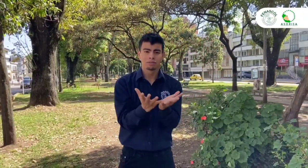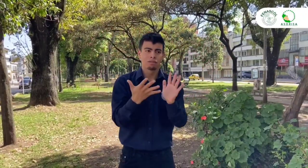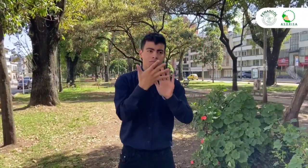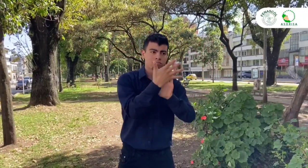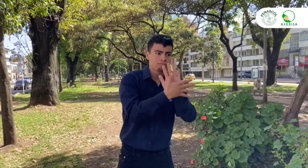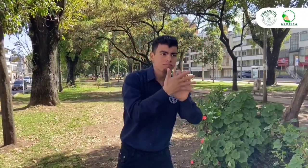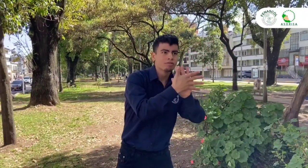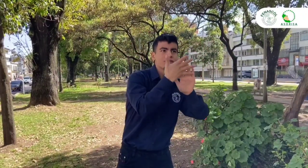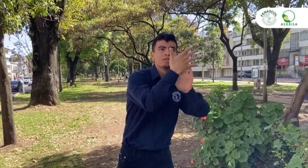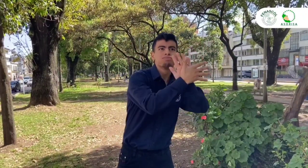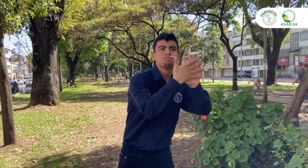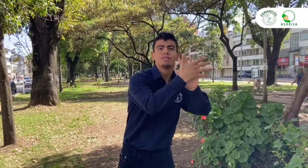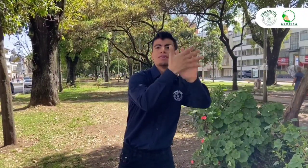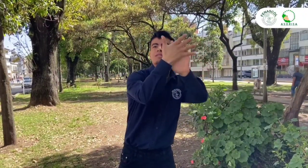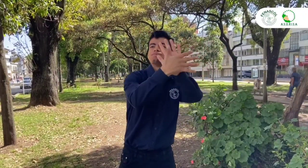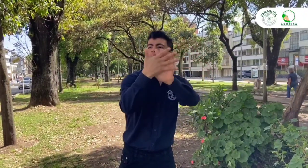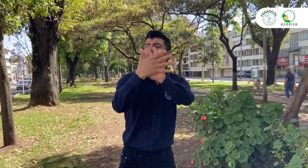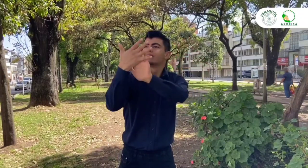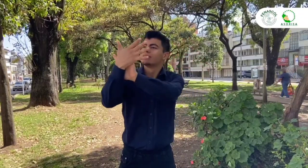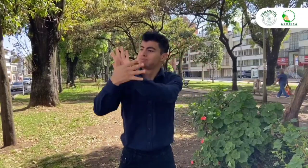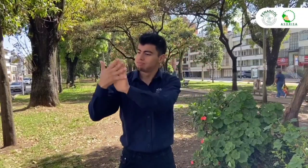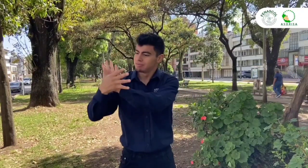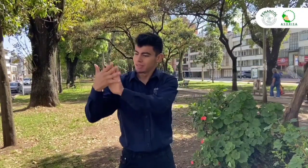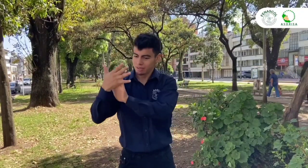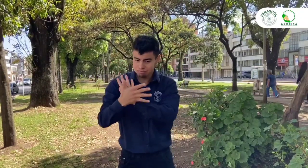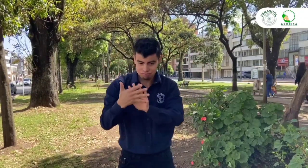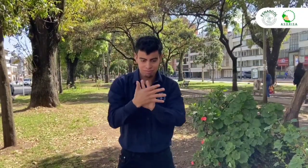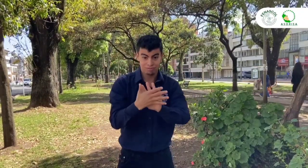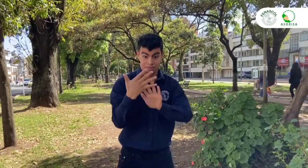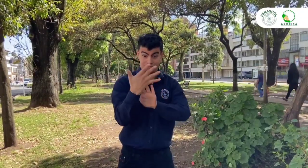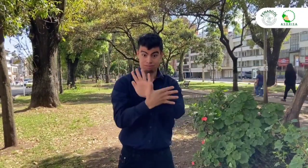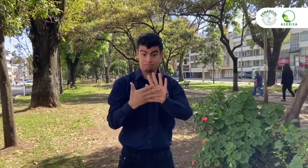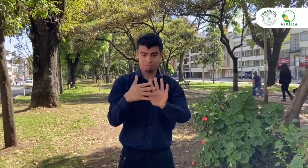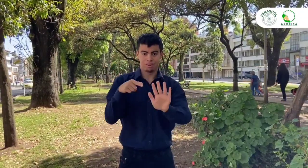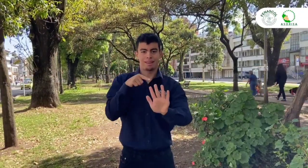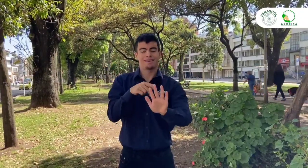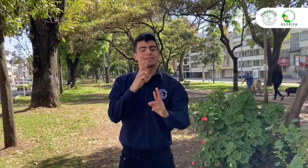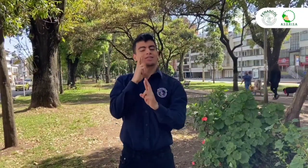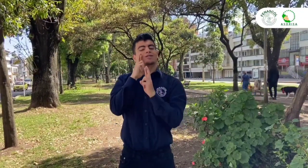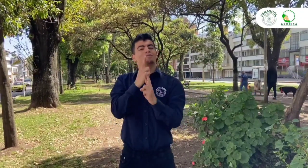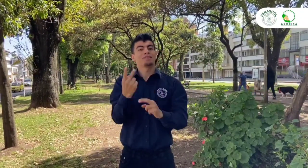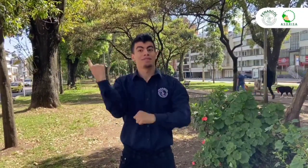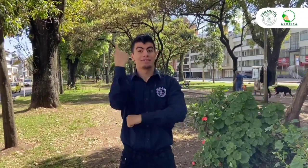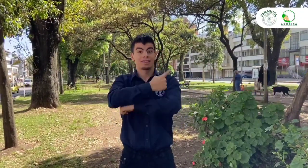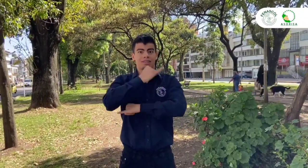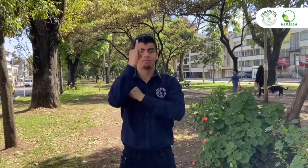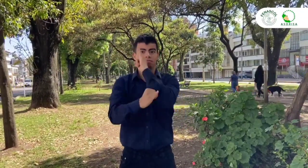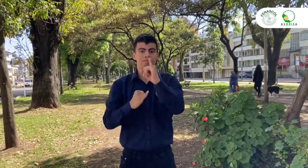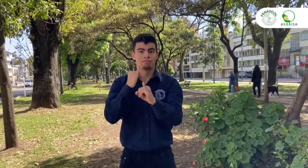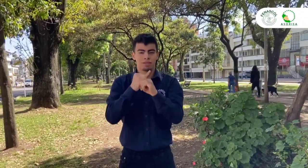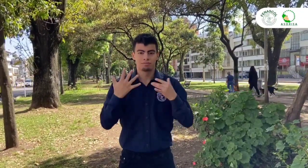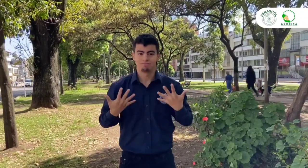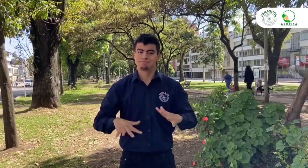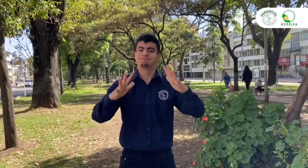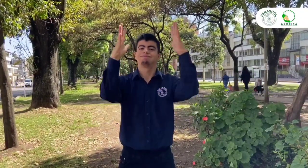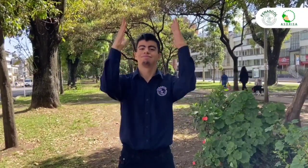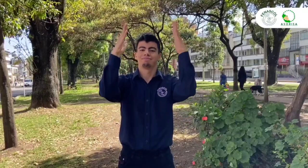las diferentes lenguas de señas en el mundo y celebramos el Día Internacional de las Lenguas de Señas. La